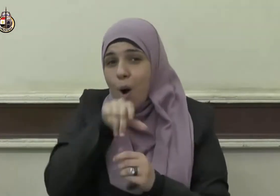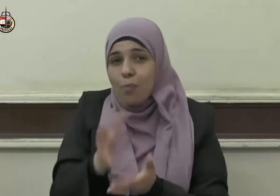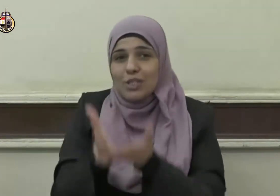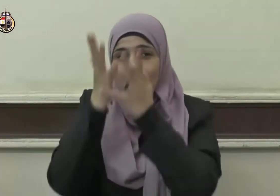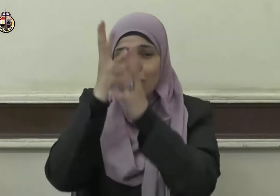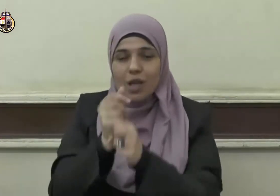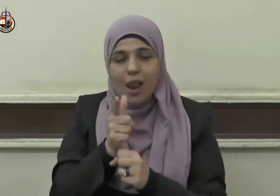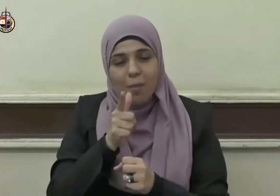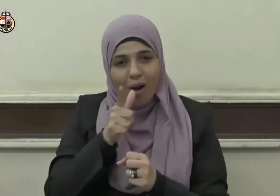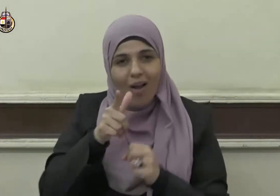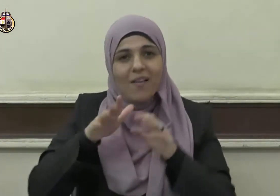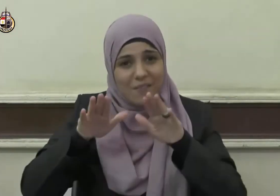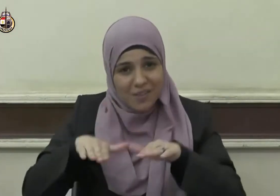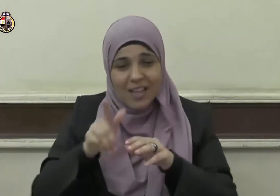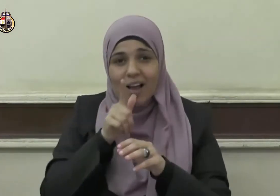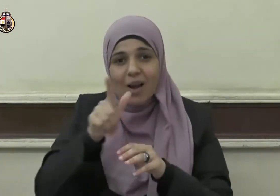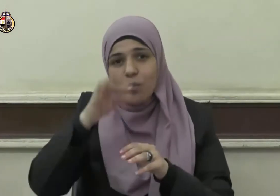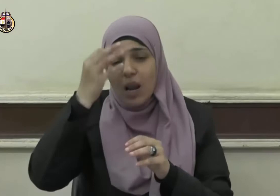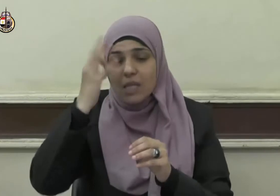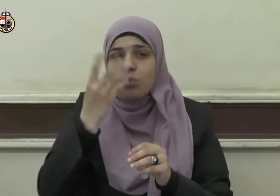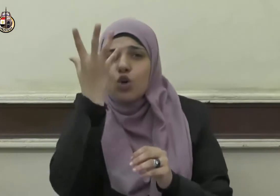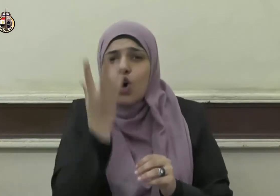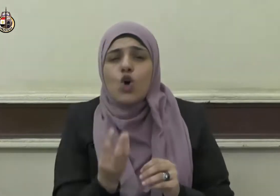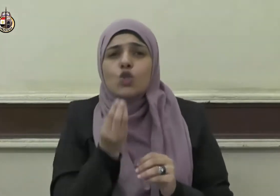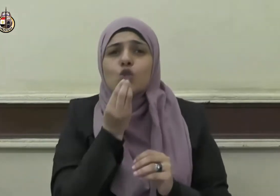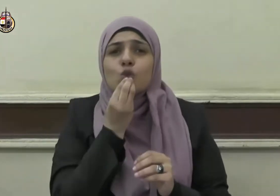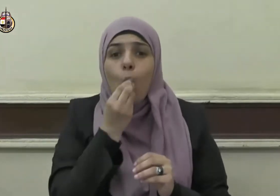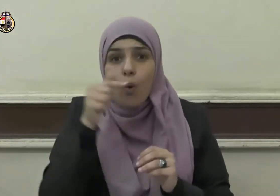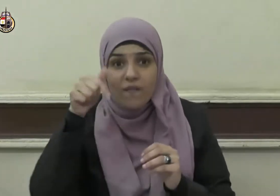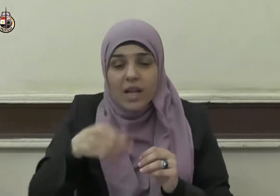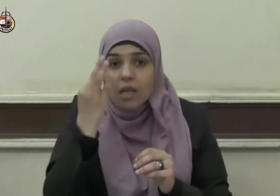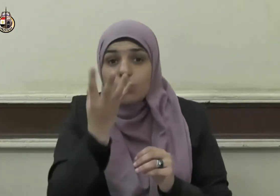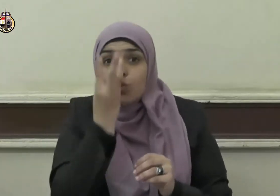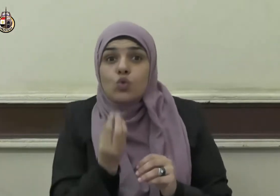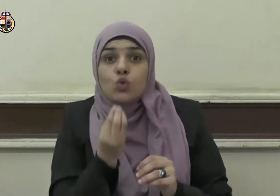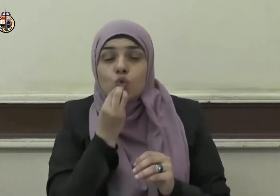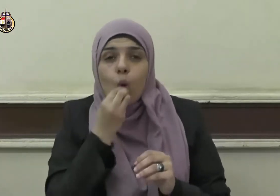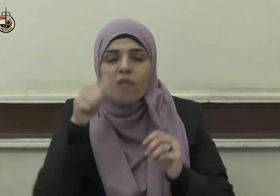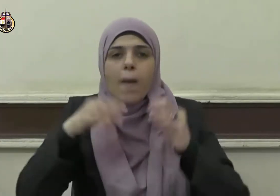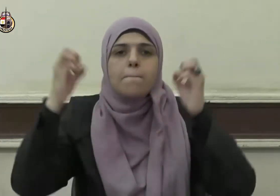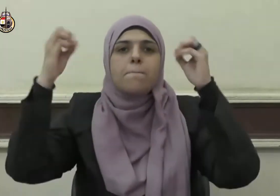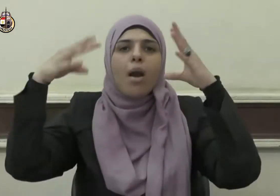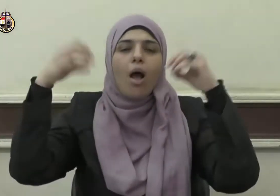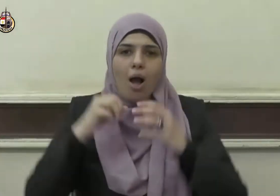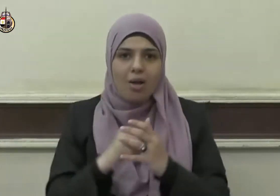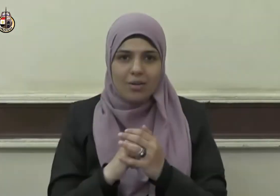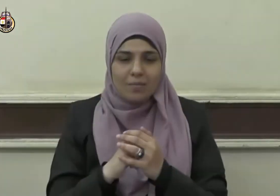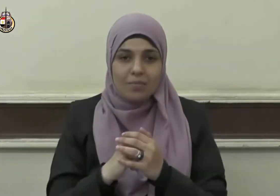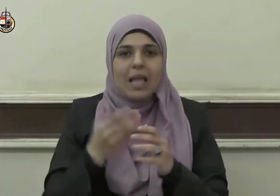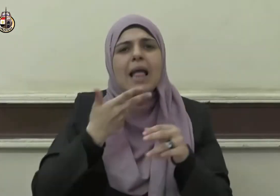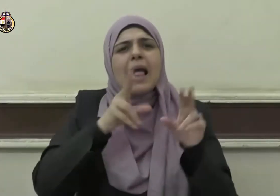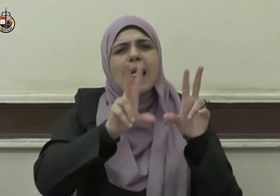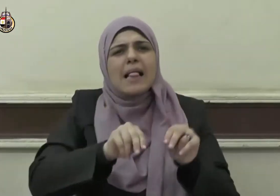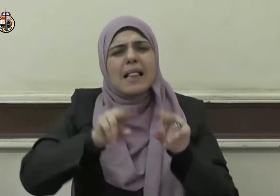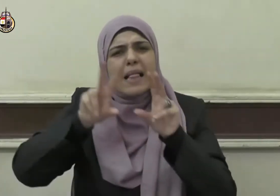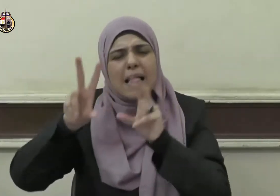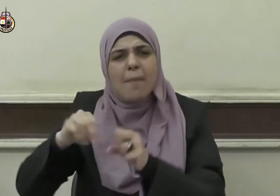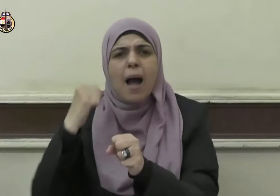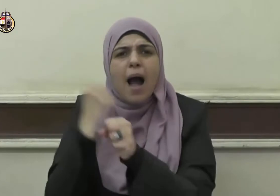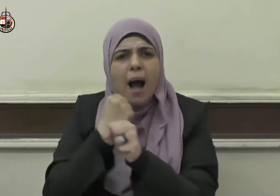وسلم تسحروا فإن في السحور بركة كما ينبغي عدد